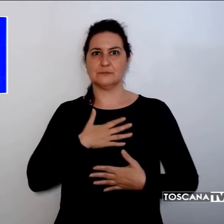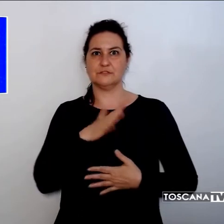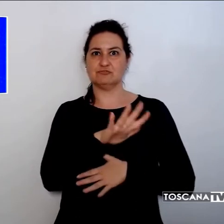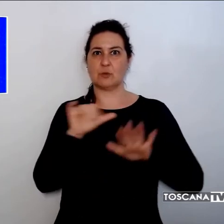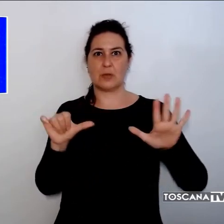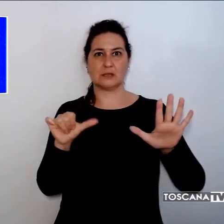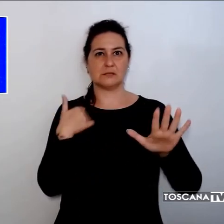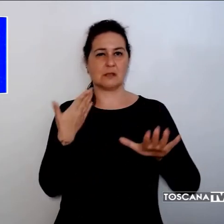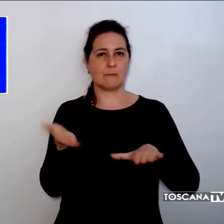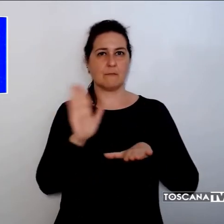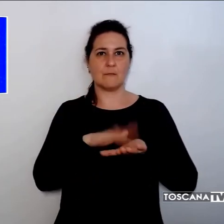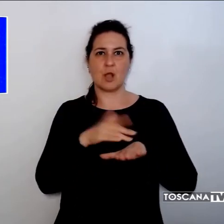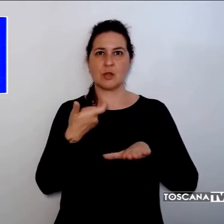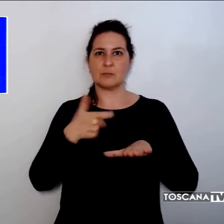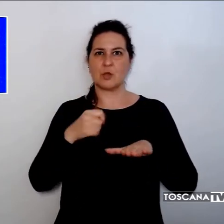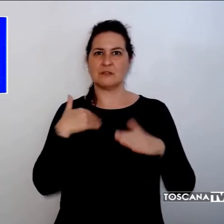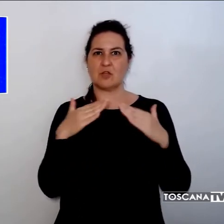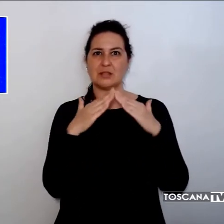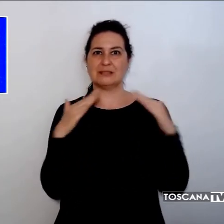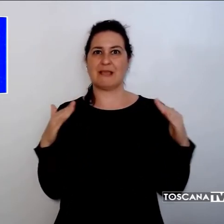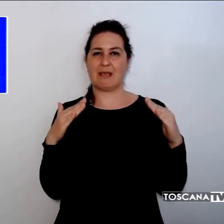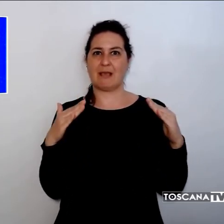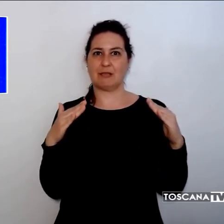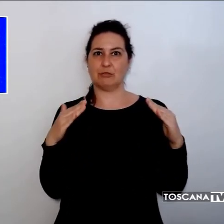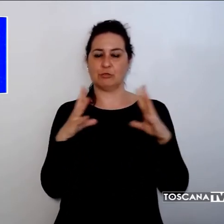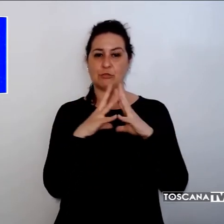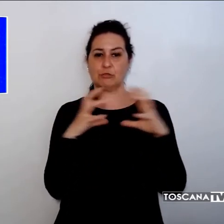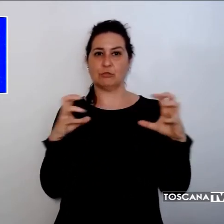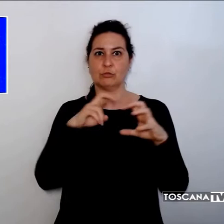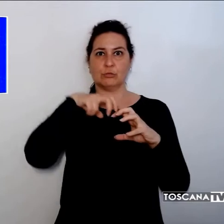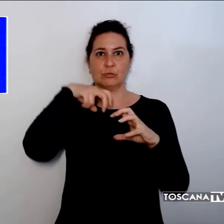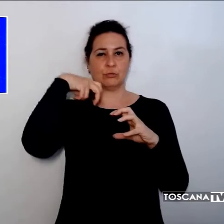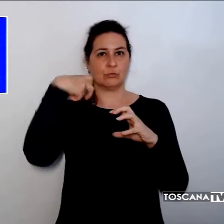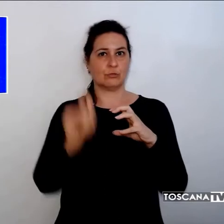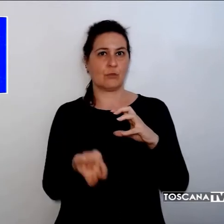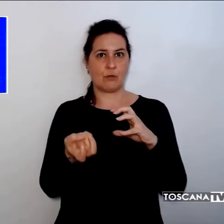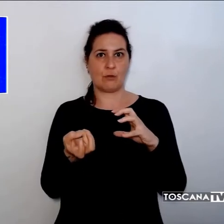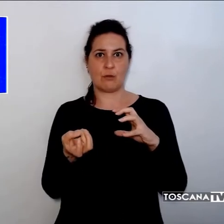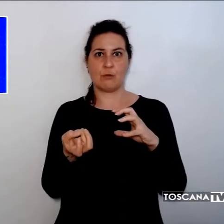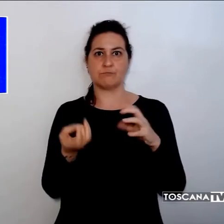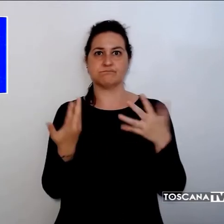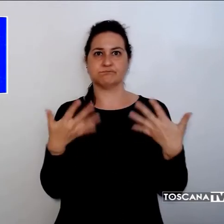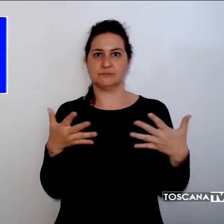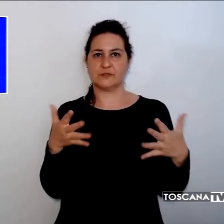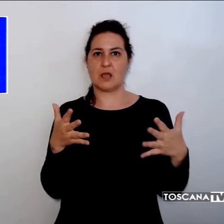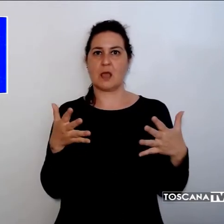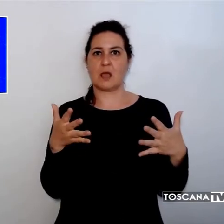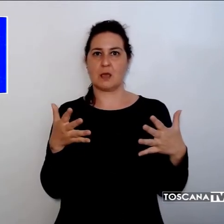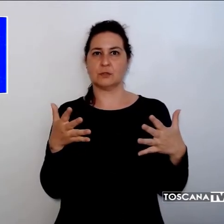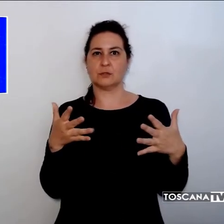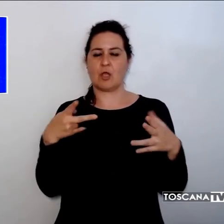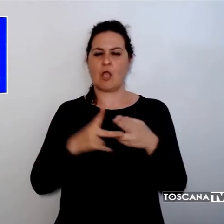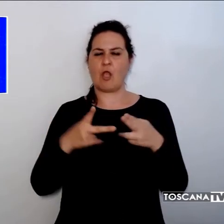precipitando dal tetto del capannone di una officina meccanica gestita da cittadini